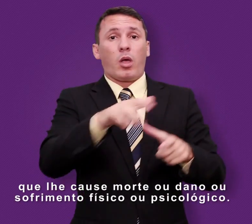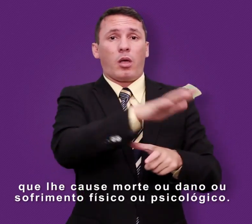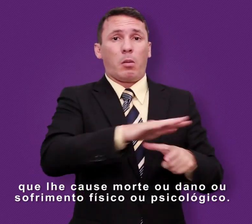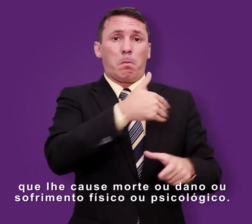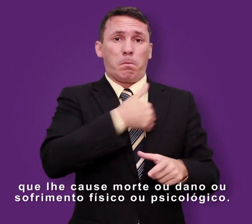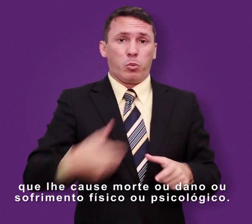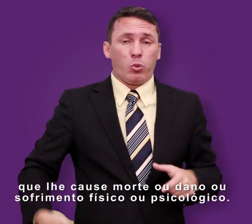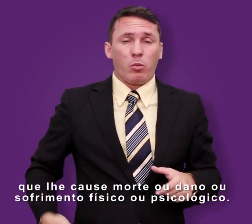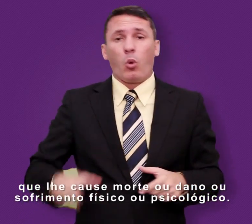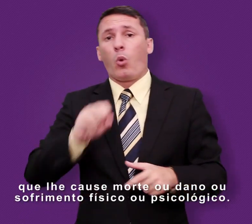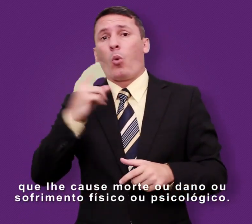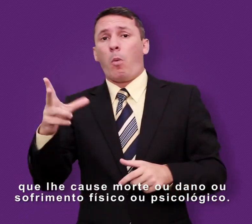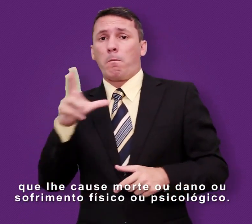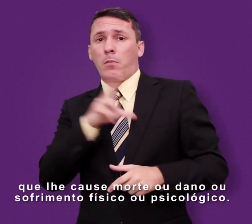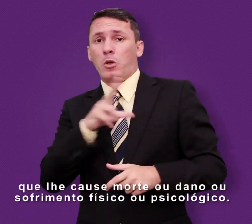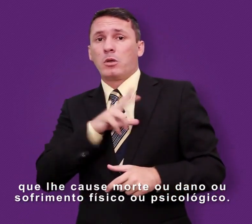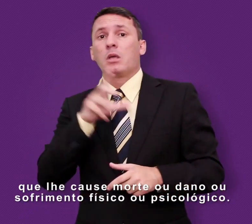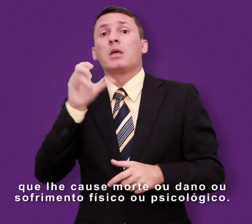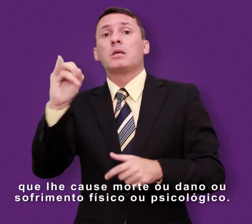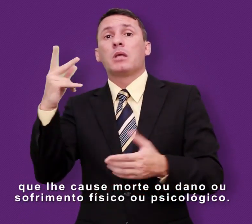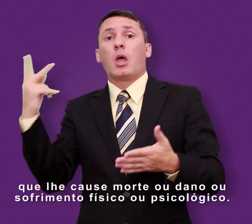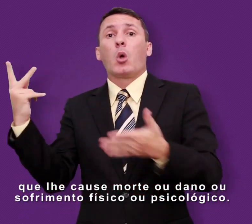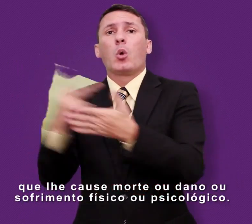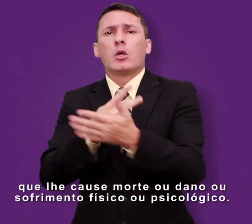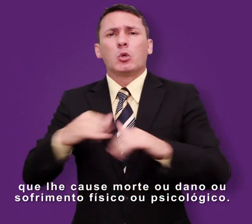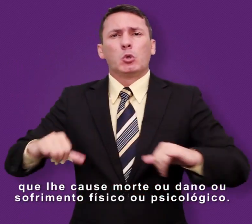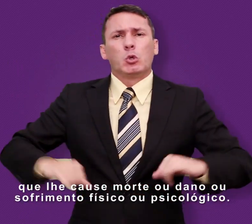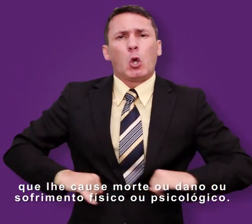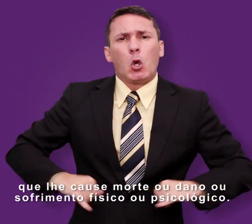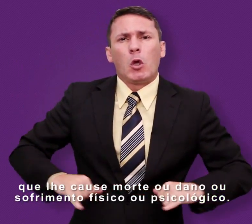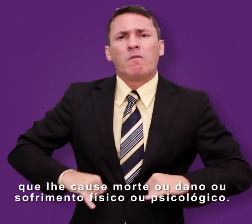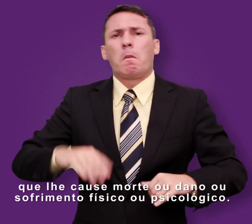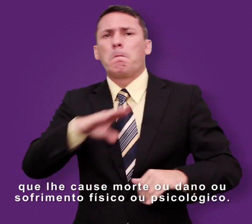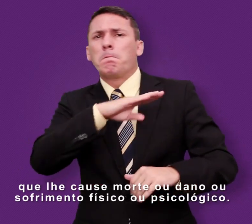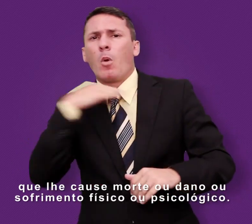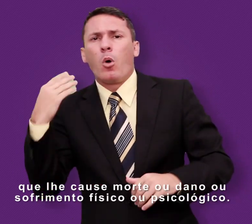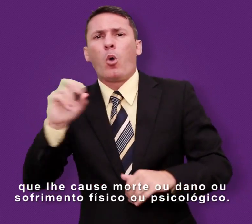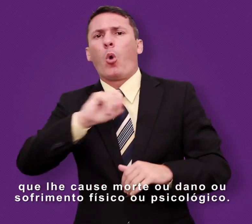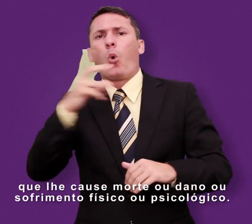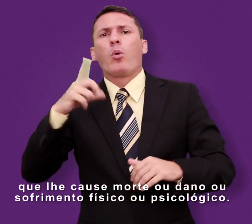que lhe cause morte ou dano ou sofrimento físico ou psicológico.